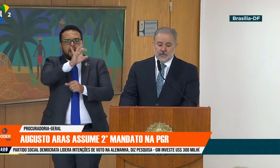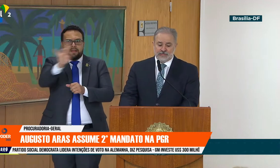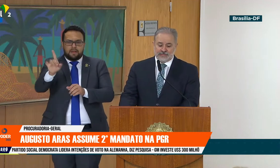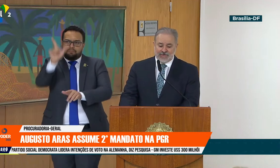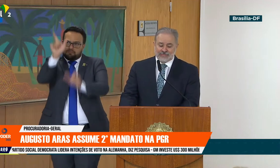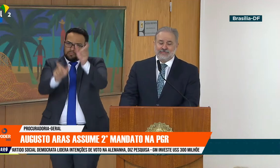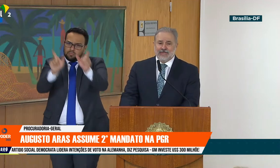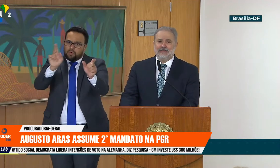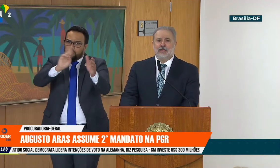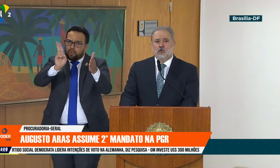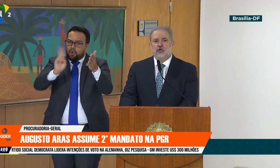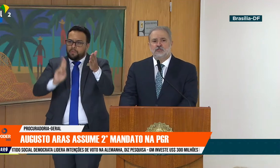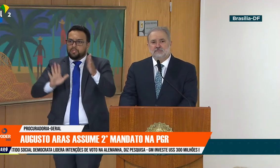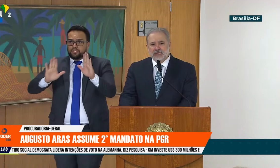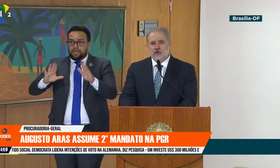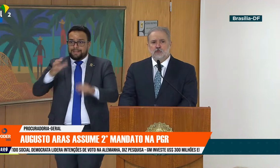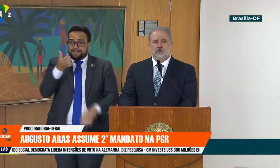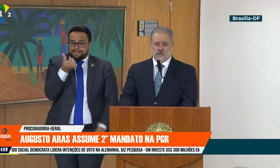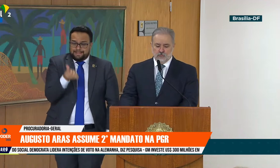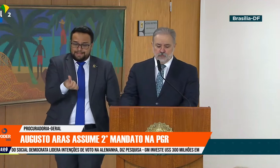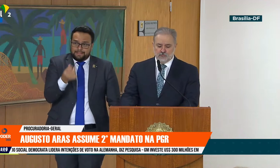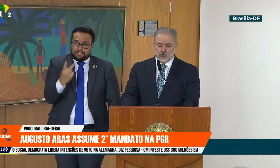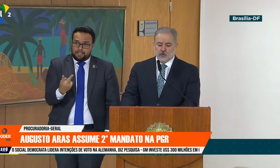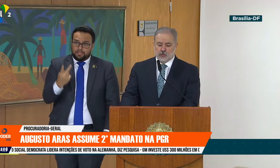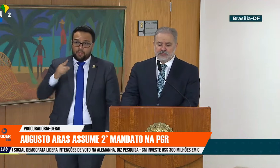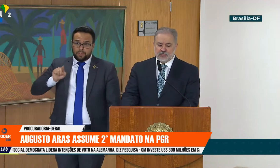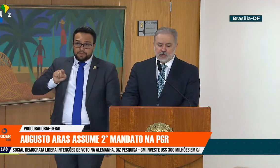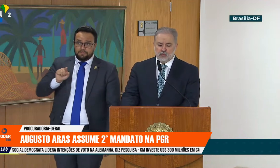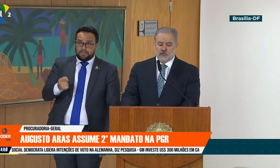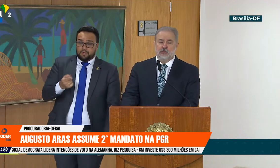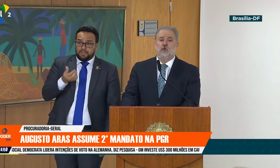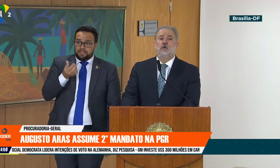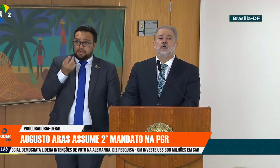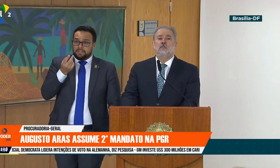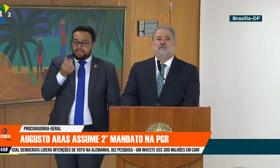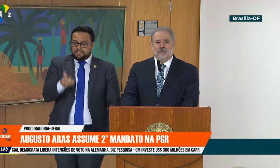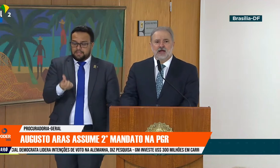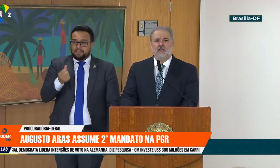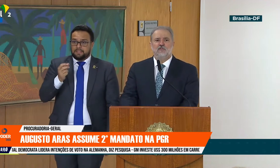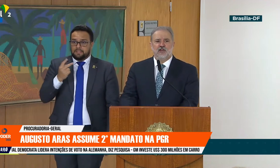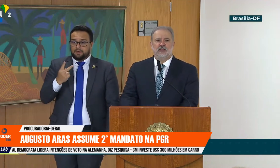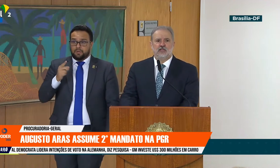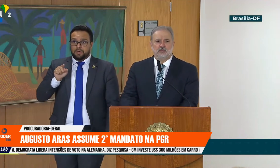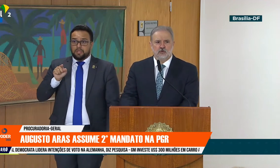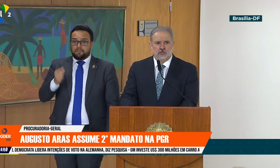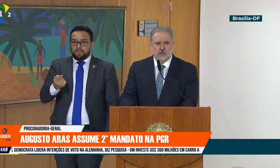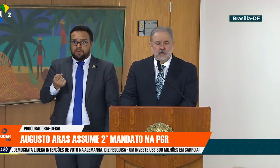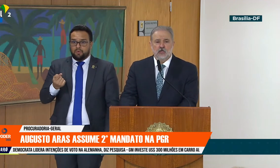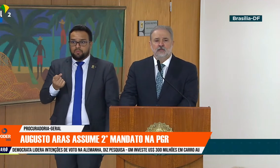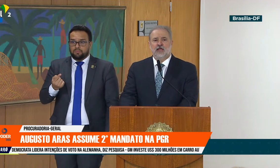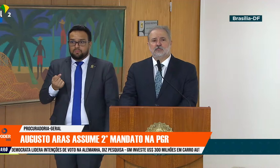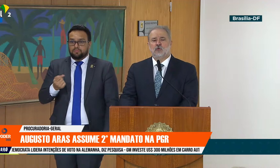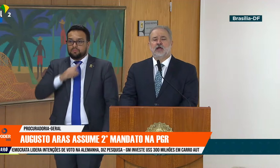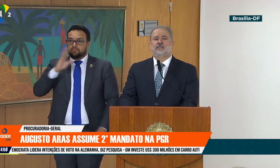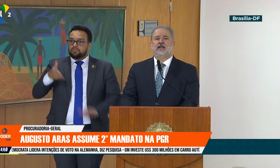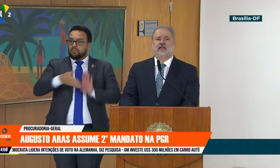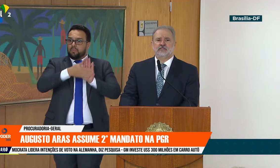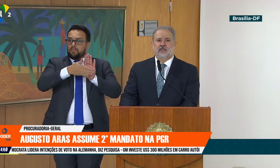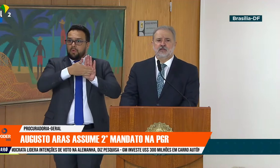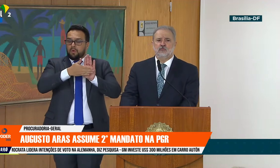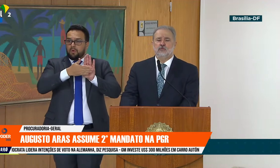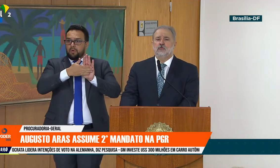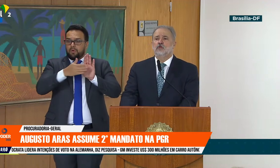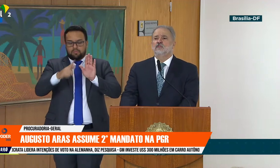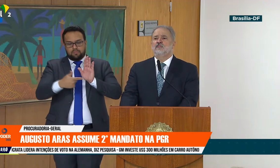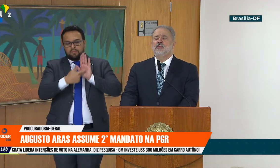foram 62 mil manifestações, das quais